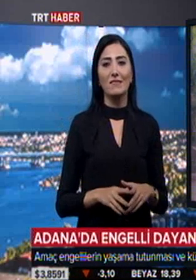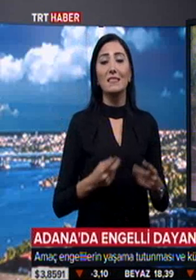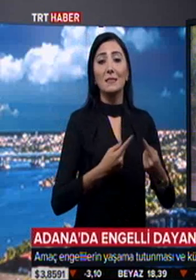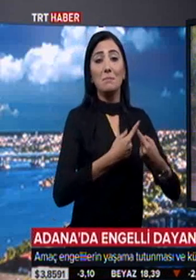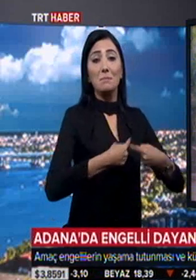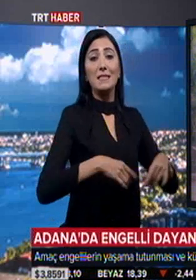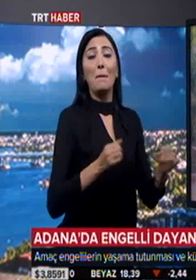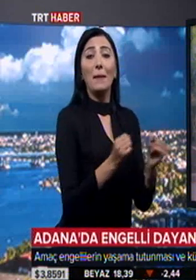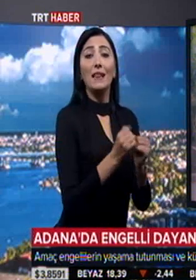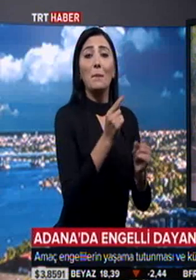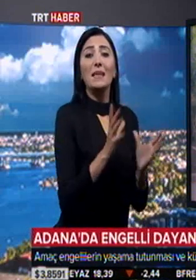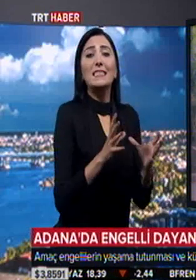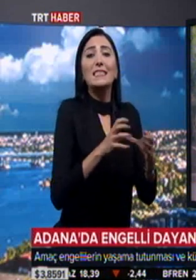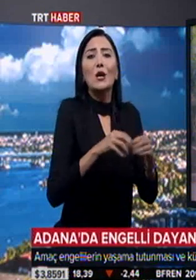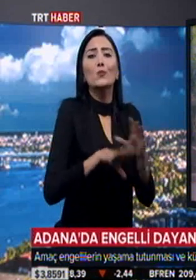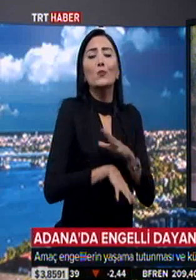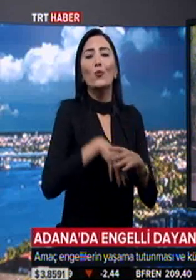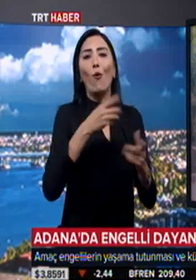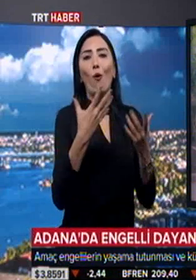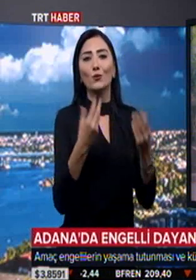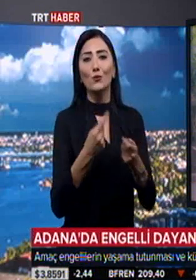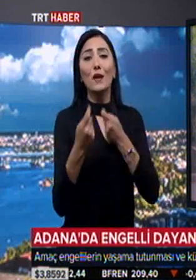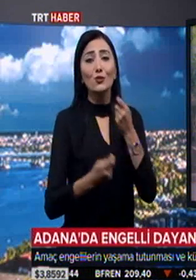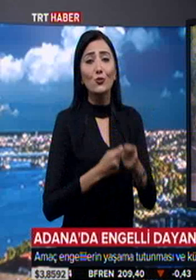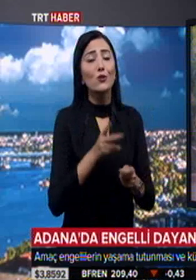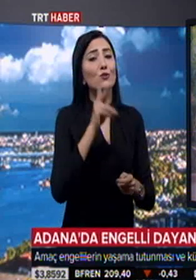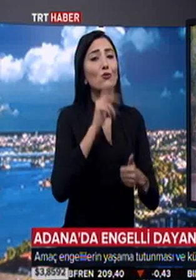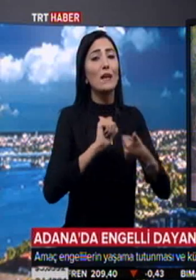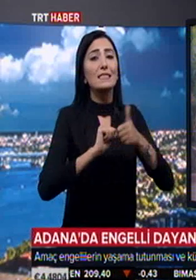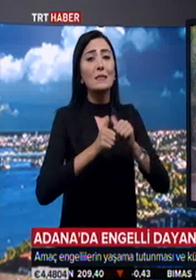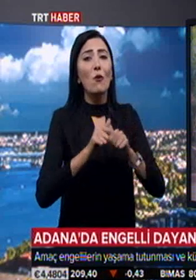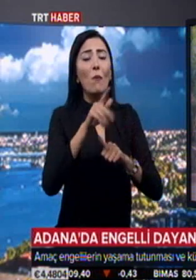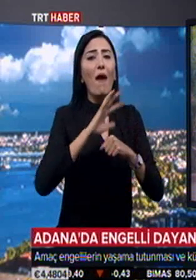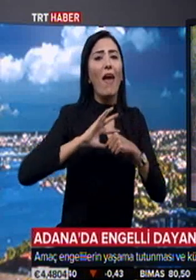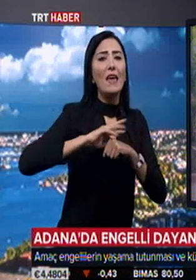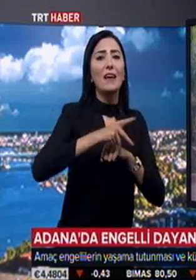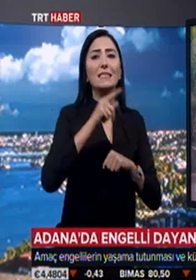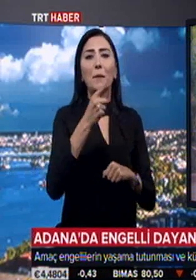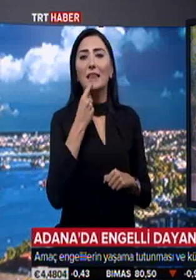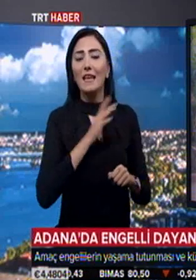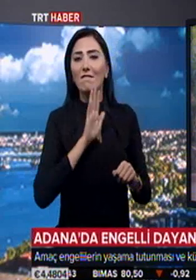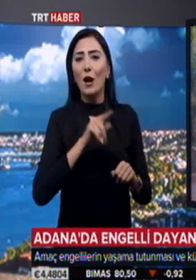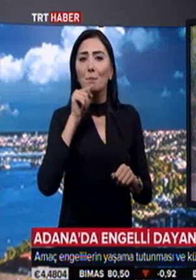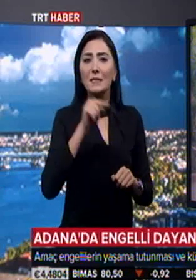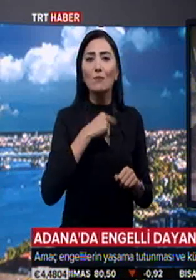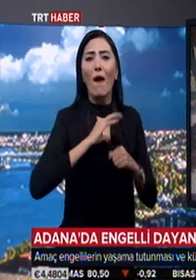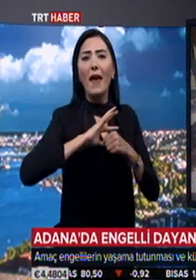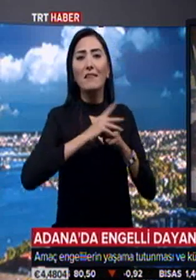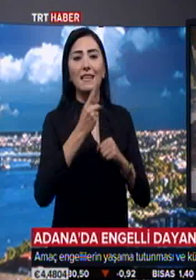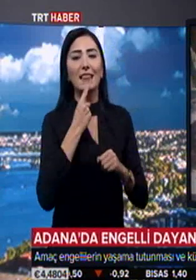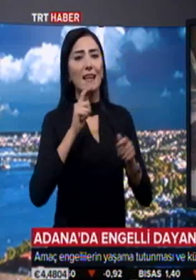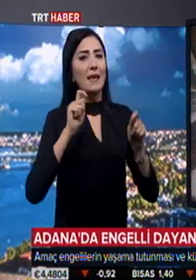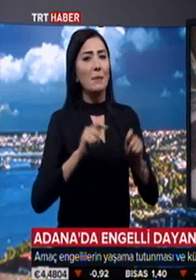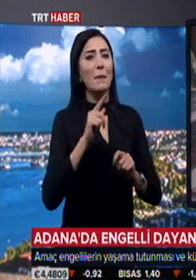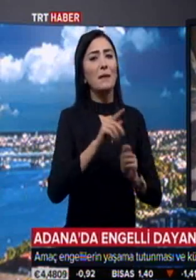Birliktelik bir takım ruhu oluşturmaya çalışıyoruz. Sonuçta sporun evrensel bir dili var. Ve biz bu evrensel dili kullanarak